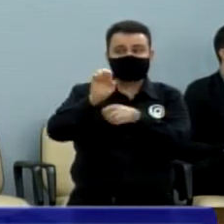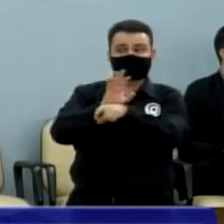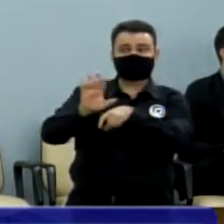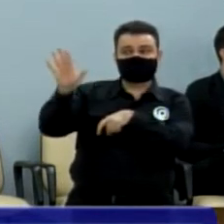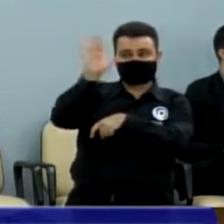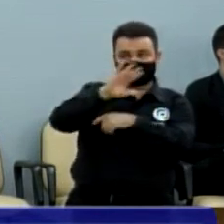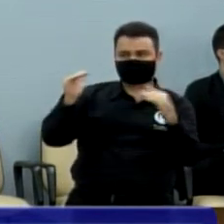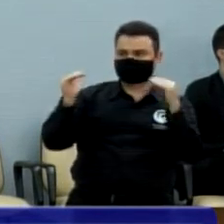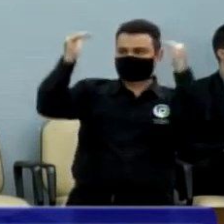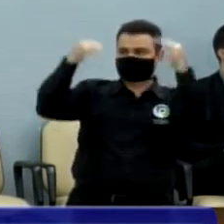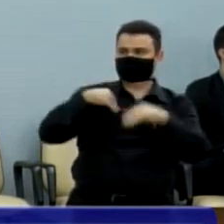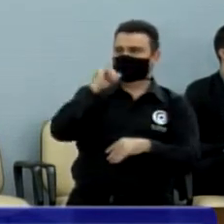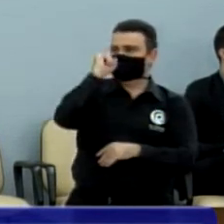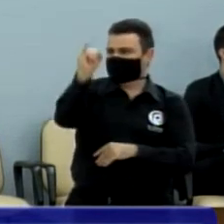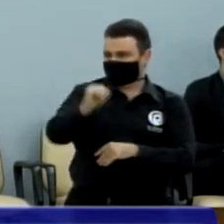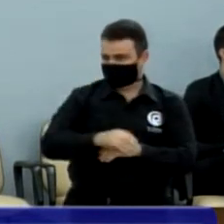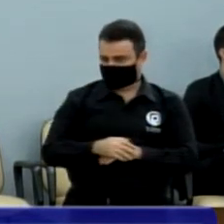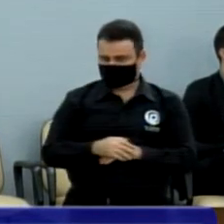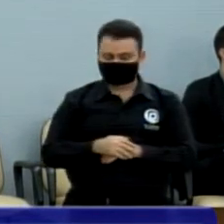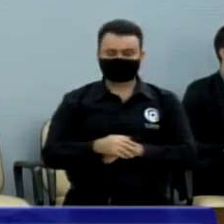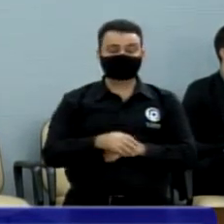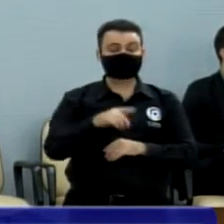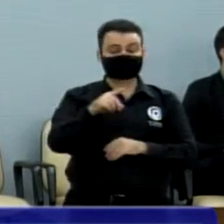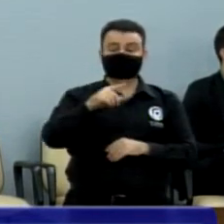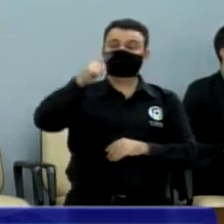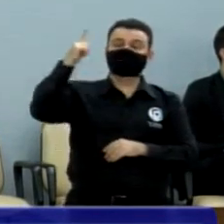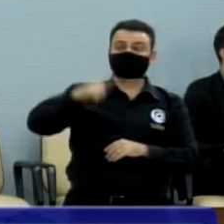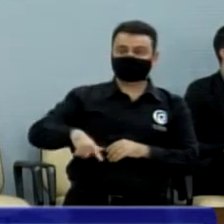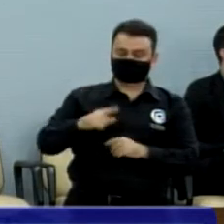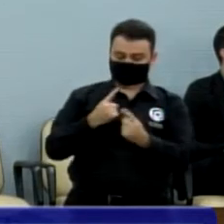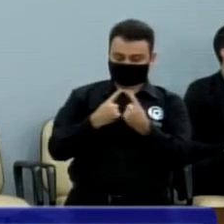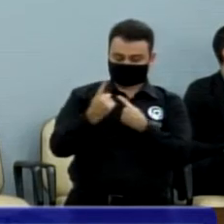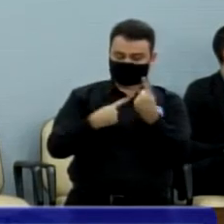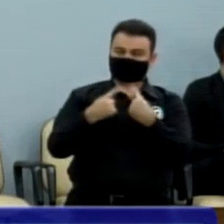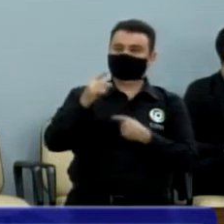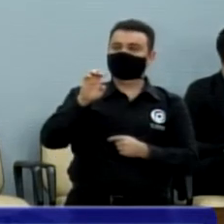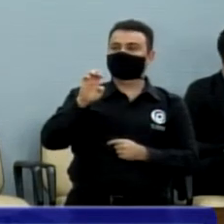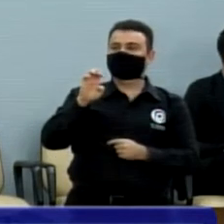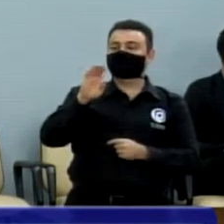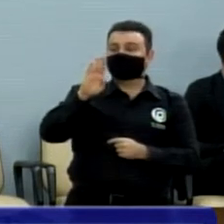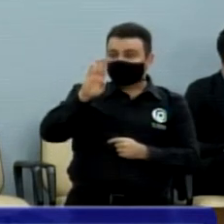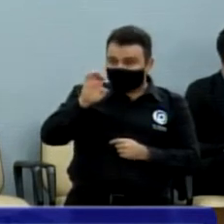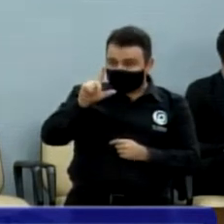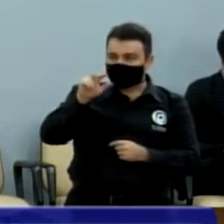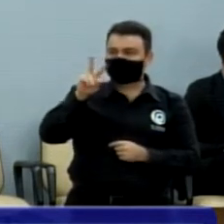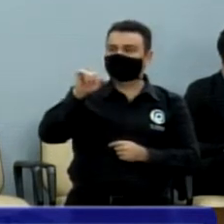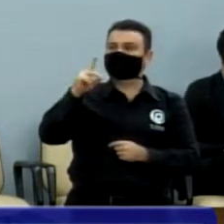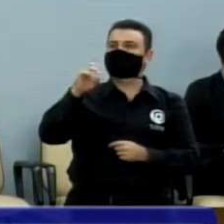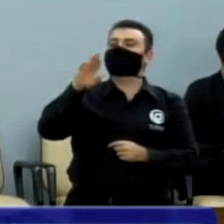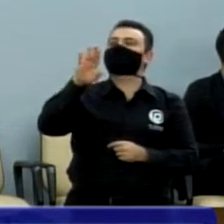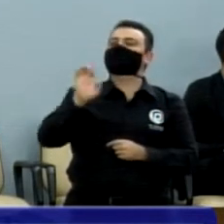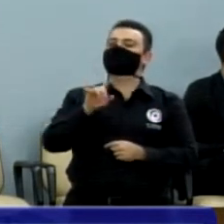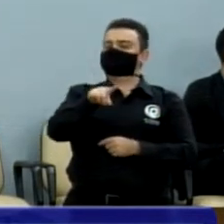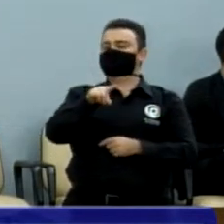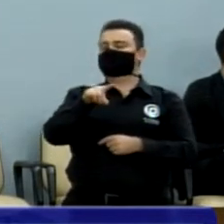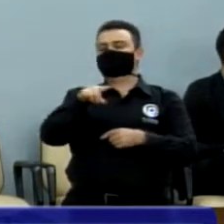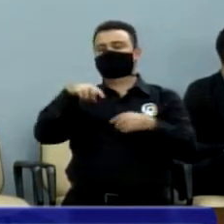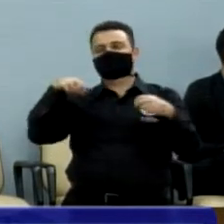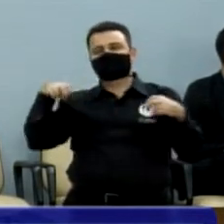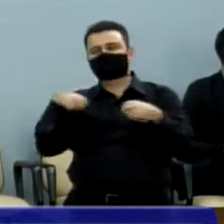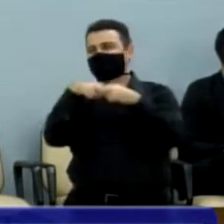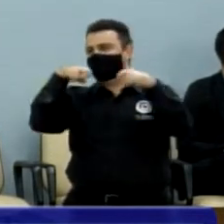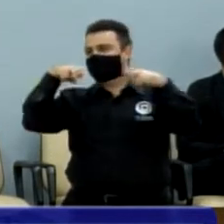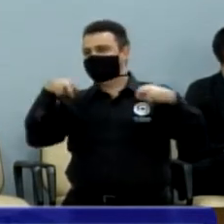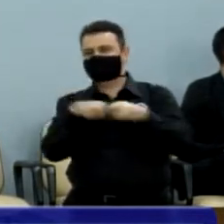Naquela rotatória da Avenida Belvedere, ali nós temos problemas sérios de trânsito. Fui procurado por moradores dos